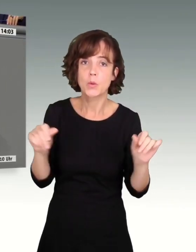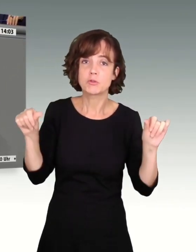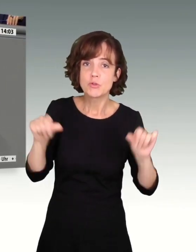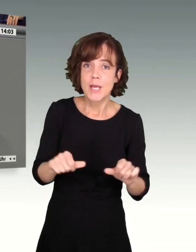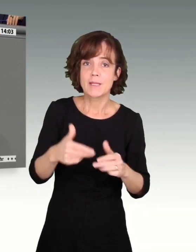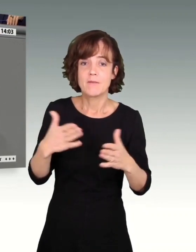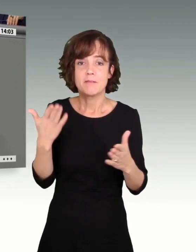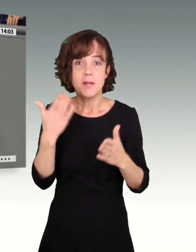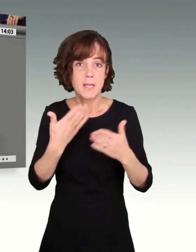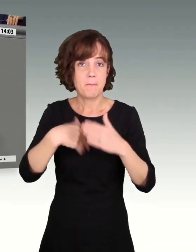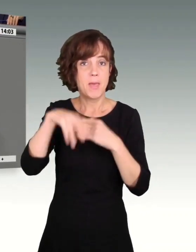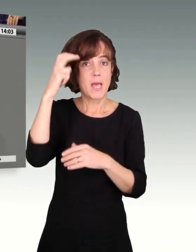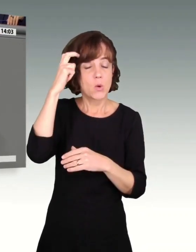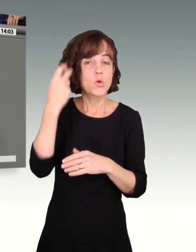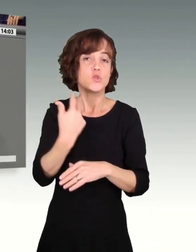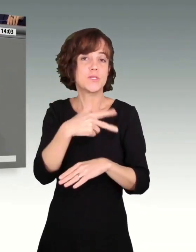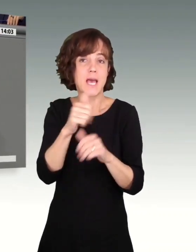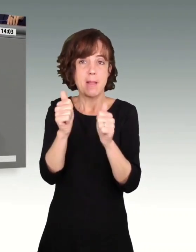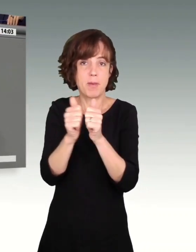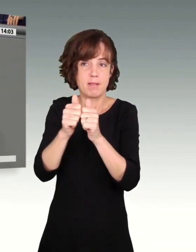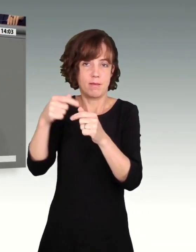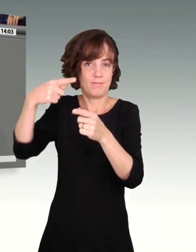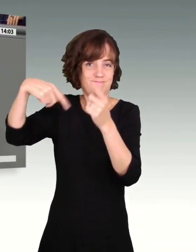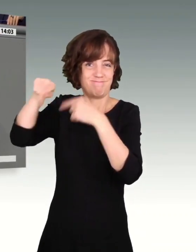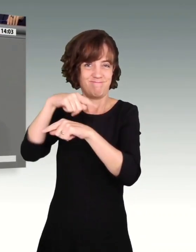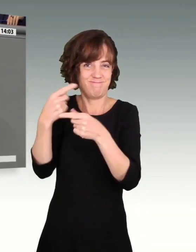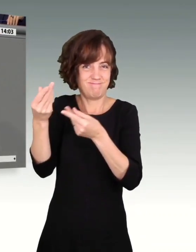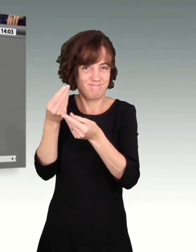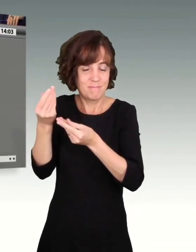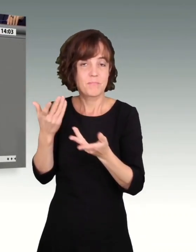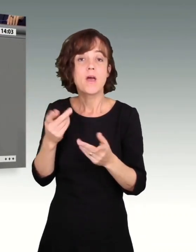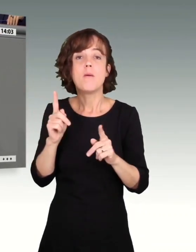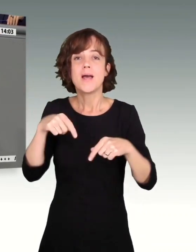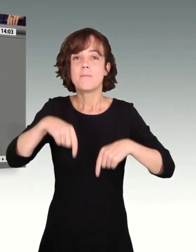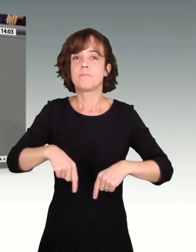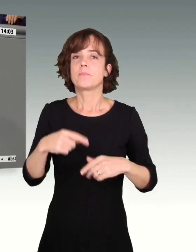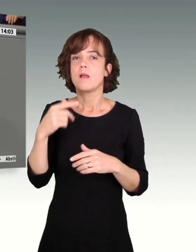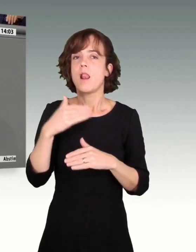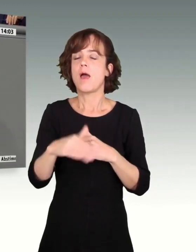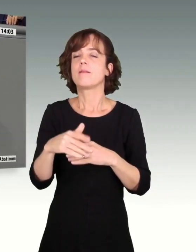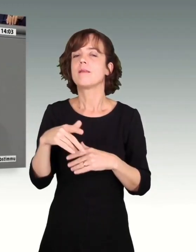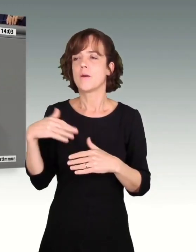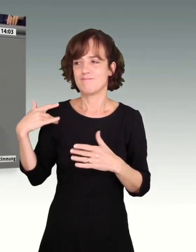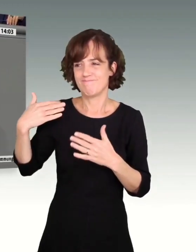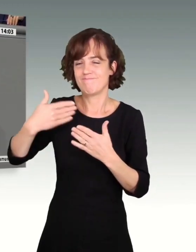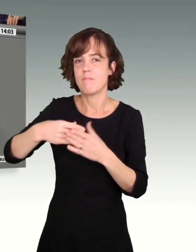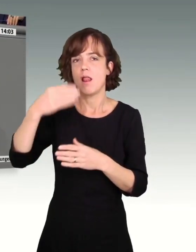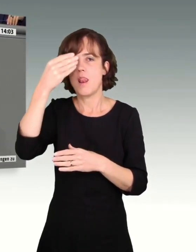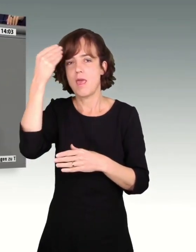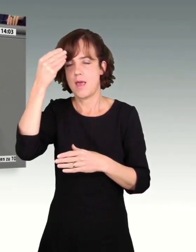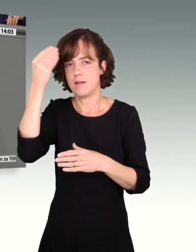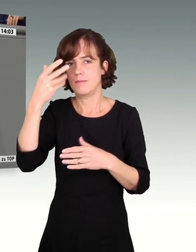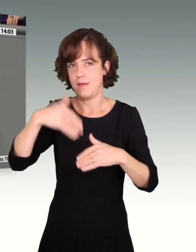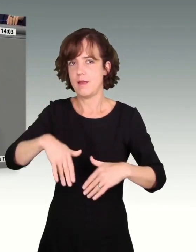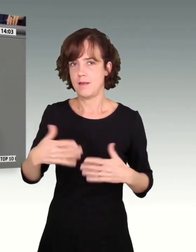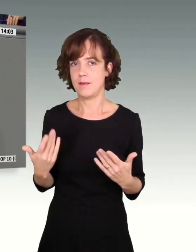ist, dass die Sozialpartner das untereinander regeln. Es hat allerdings in diesem Land auch ein Lerneffekt stattgefunden, dass